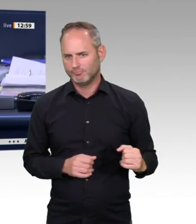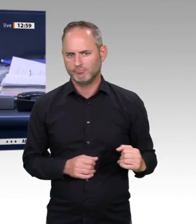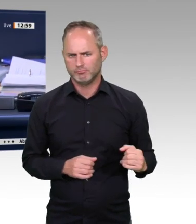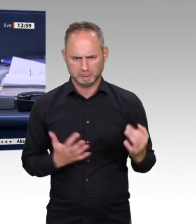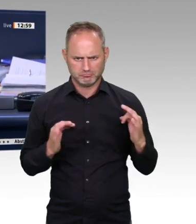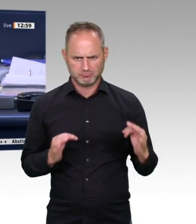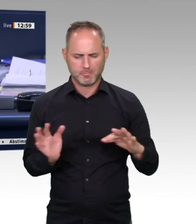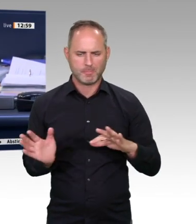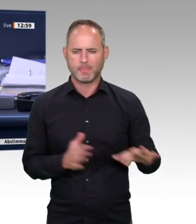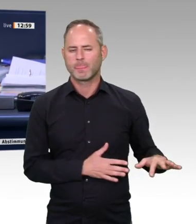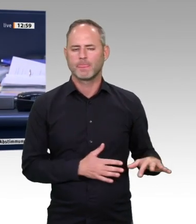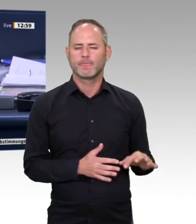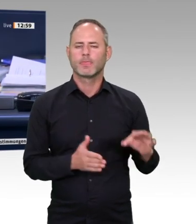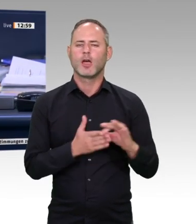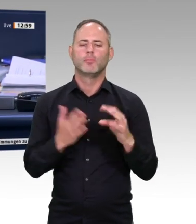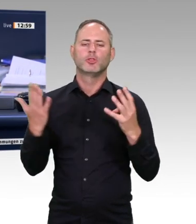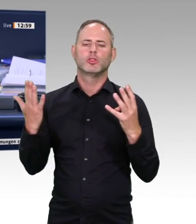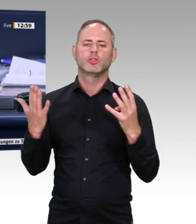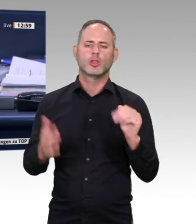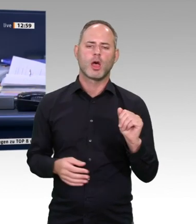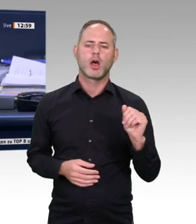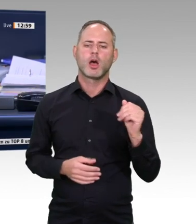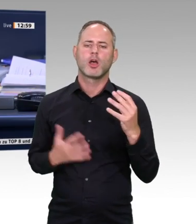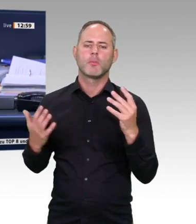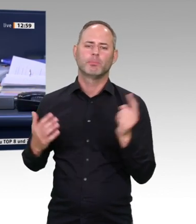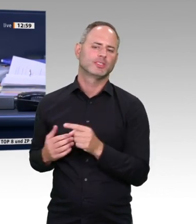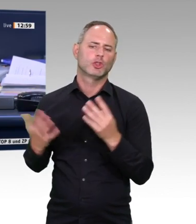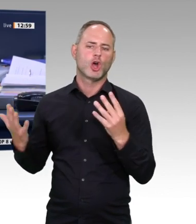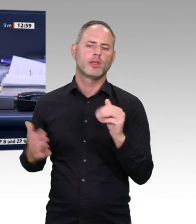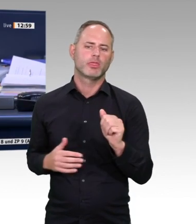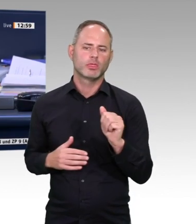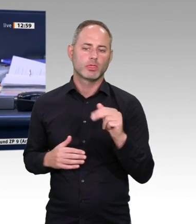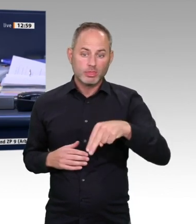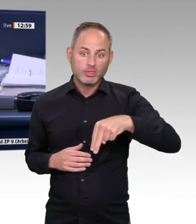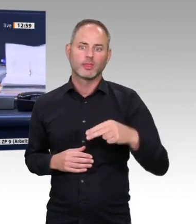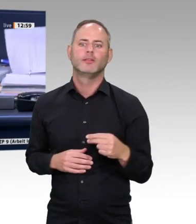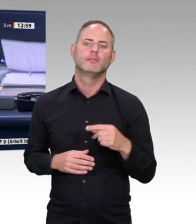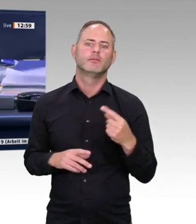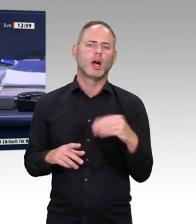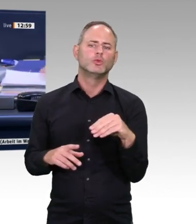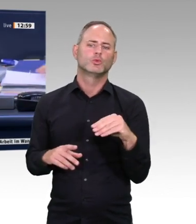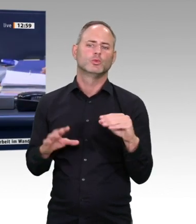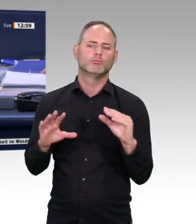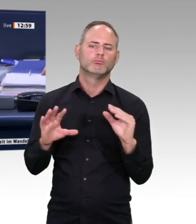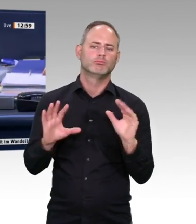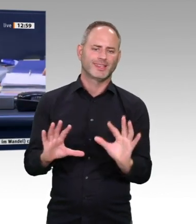Beratung mehrerer Vorlagen zu den Themen Innovation, Bildung und Digitalisierung.